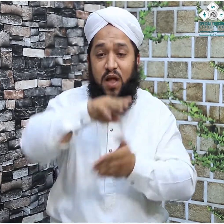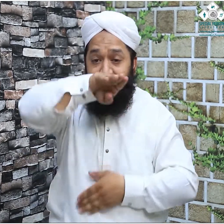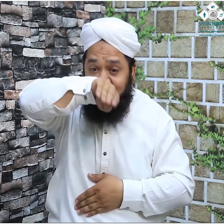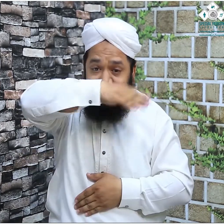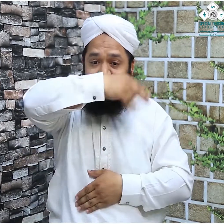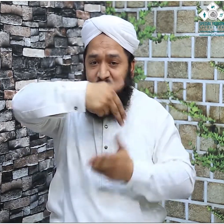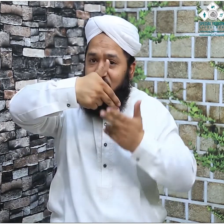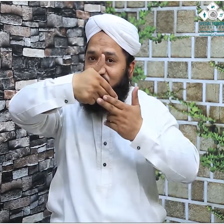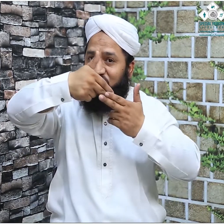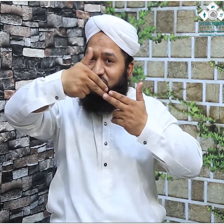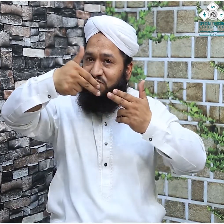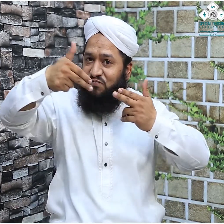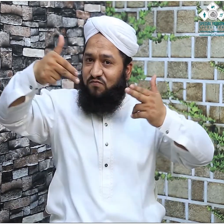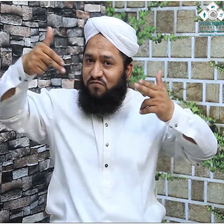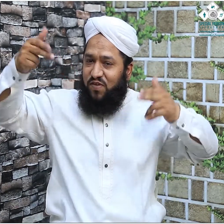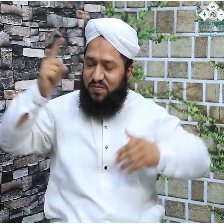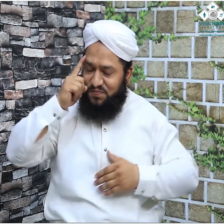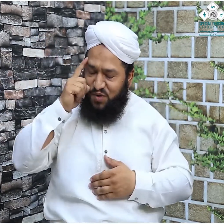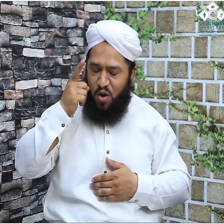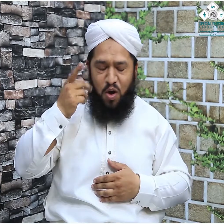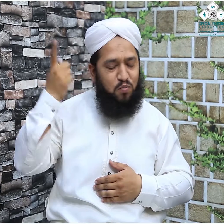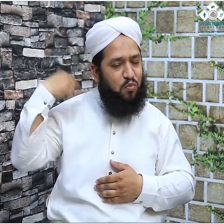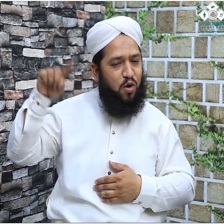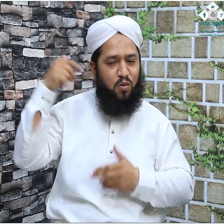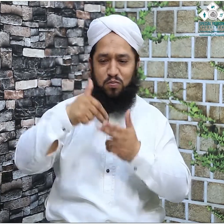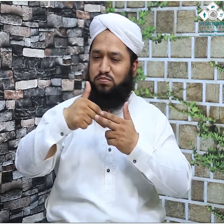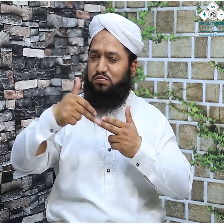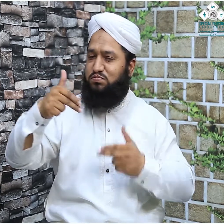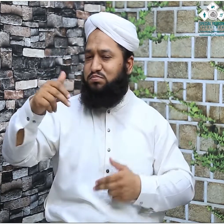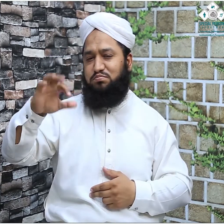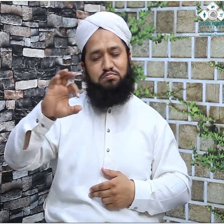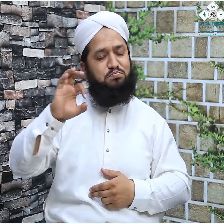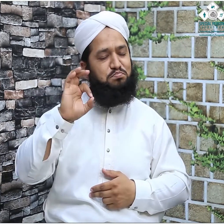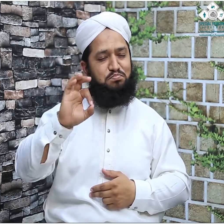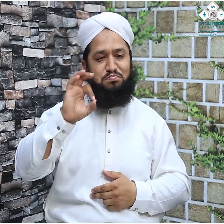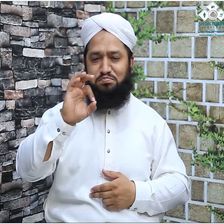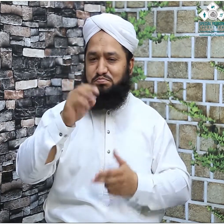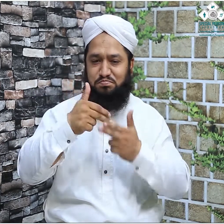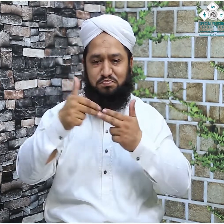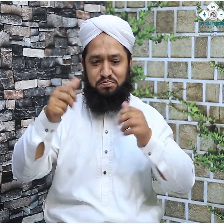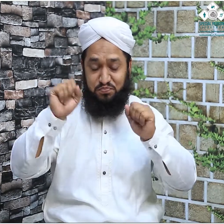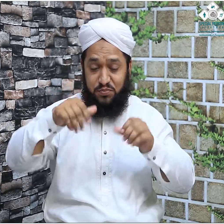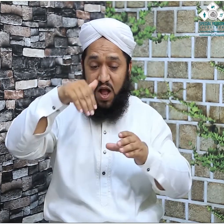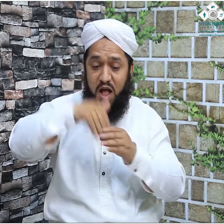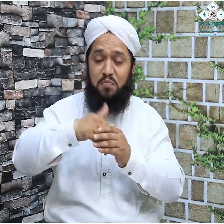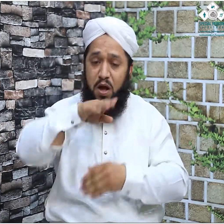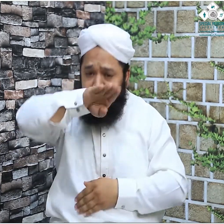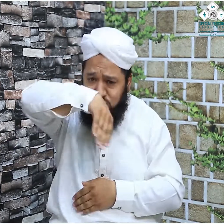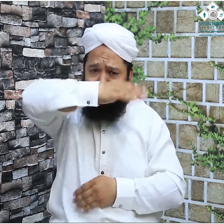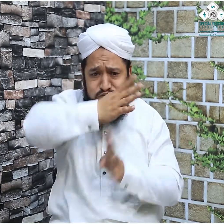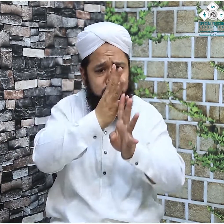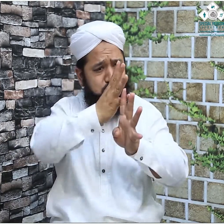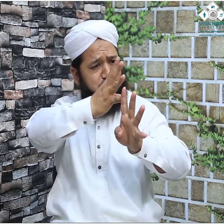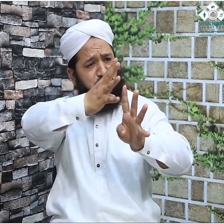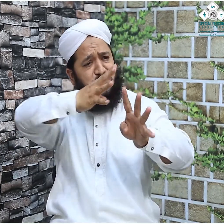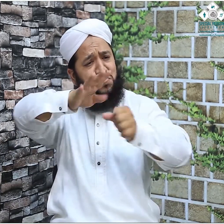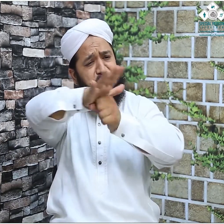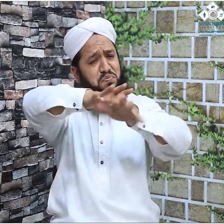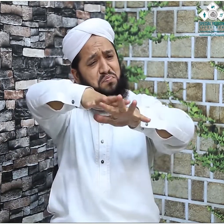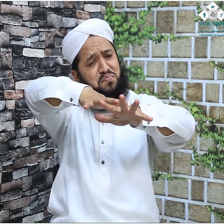لے کر نبی پاک علیہ السلام کی ولادت سے 55 ڈیز پہلے اب رہا آیا تھا اور اس کا ارادہ یہ تھا کہ ماد اللہ کعبے